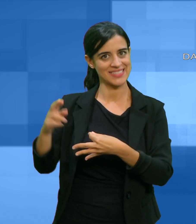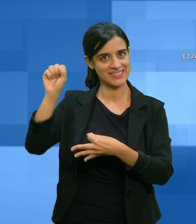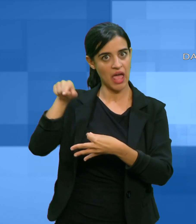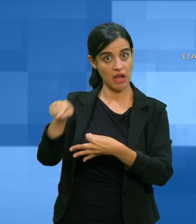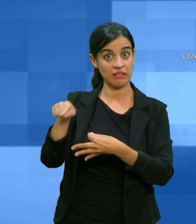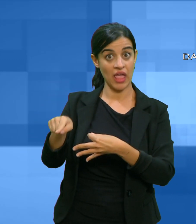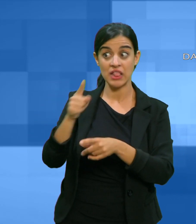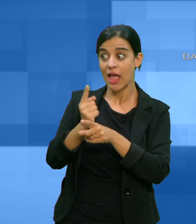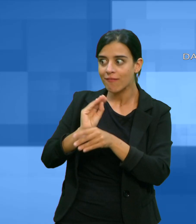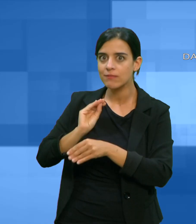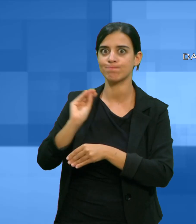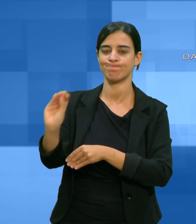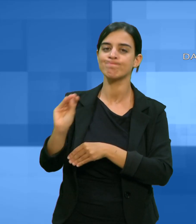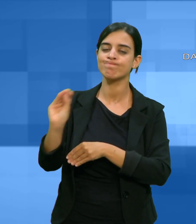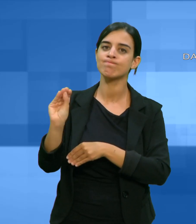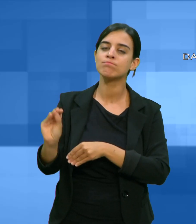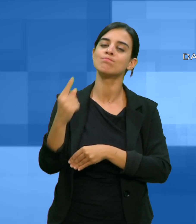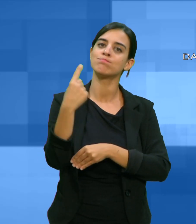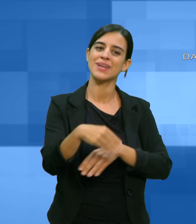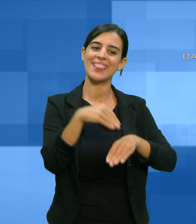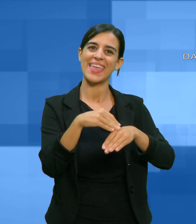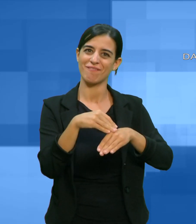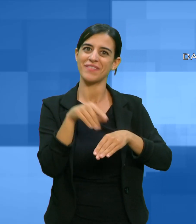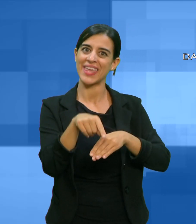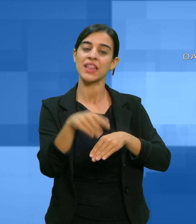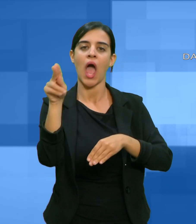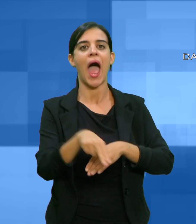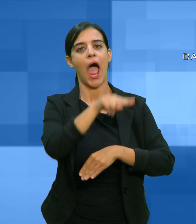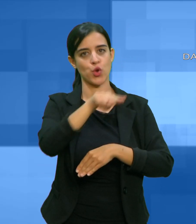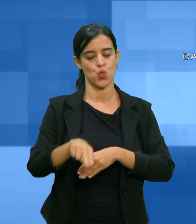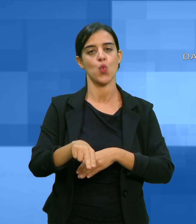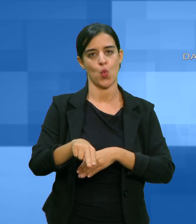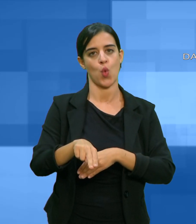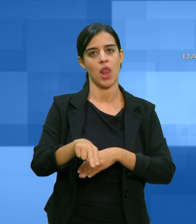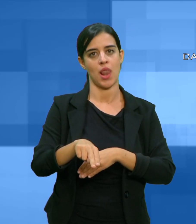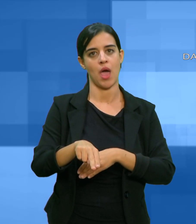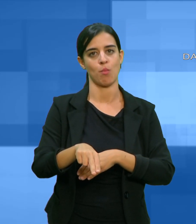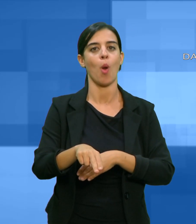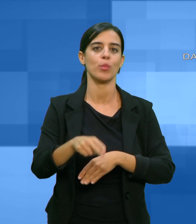ricorrendo al Tar Sardegna nei confronti della soprintendenza.